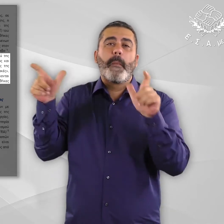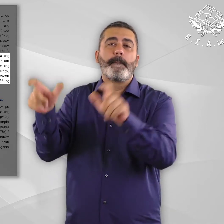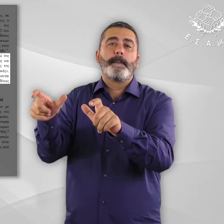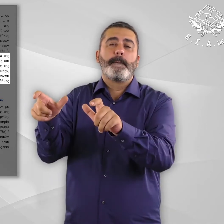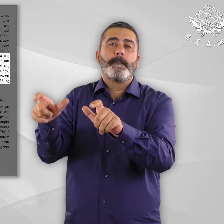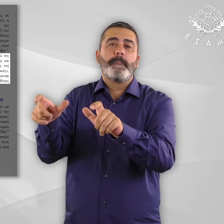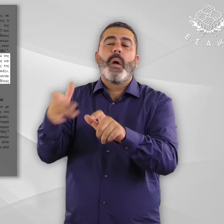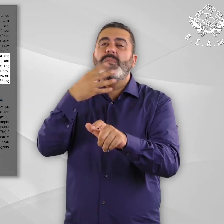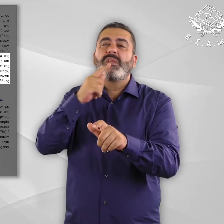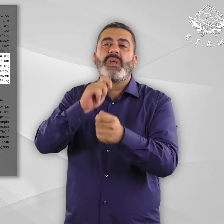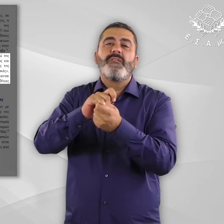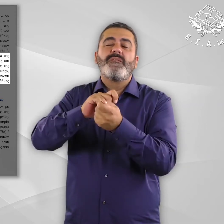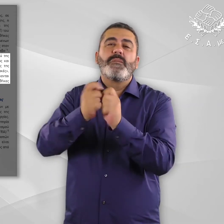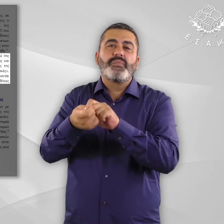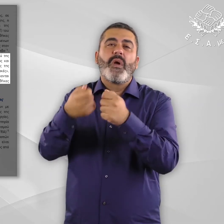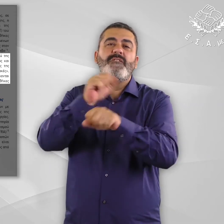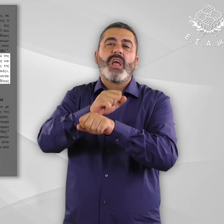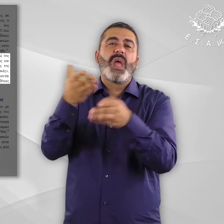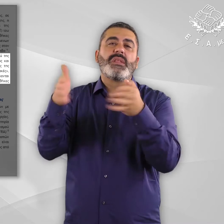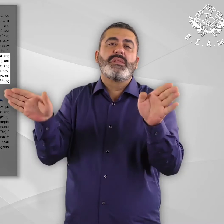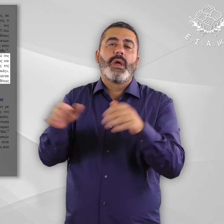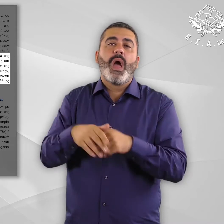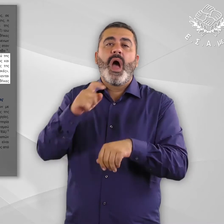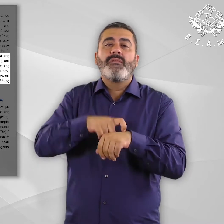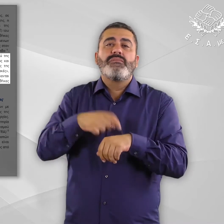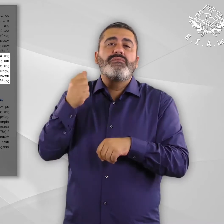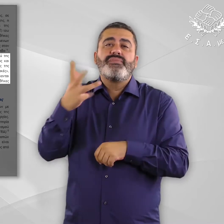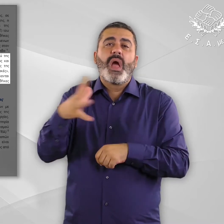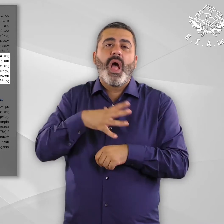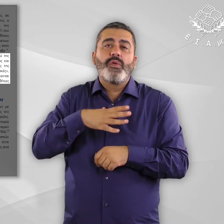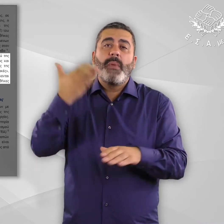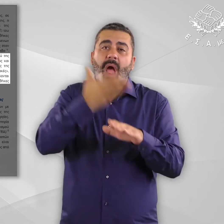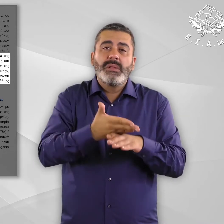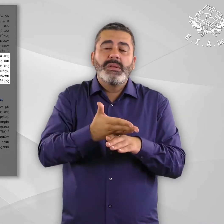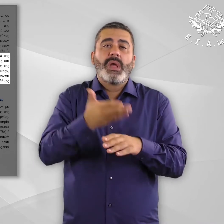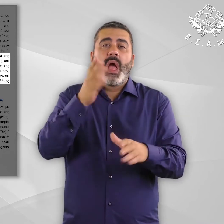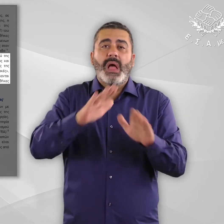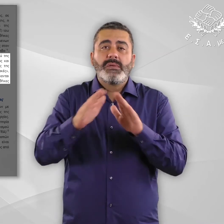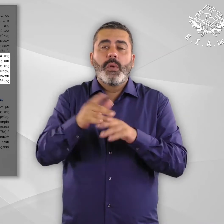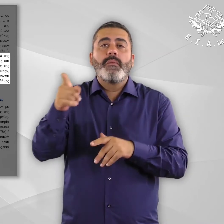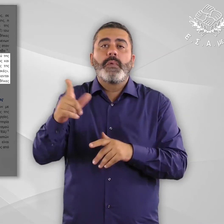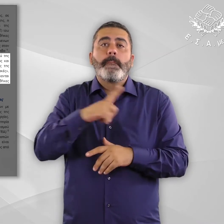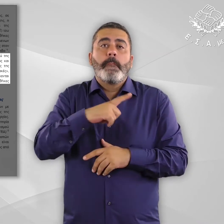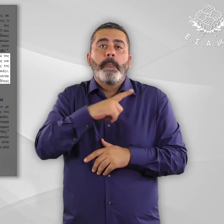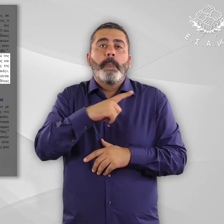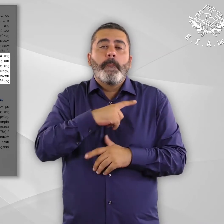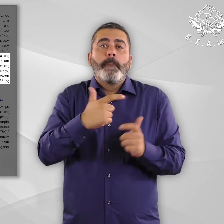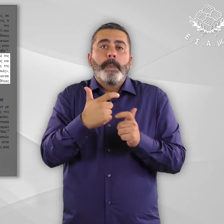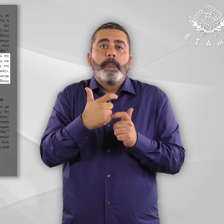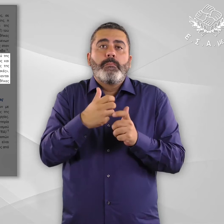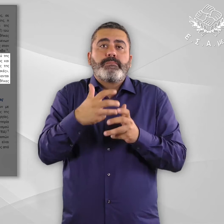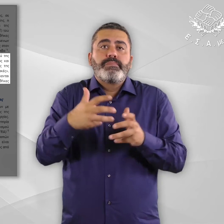ανοιχτές φυλακές, αφού χιλιάδες πρόσφυγες και αιτούντες άσυλο βρίσκονται παγιδευμένοι εκεί αντιμετωπίζοντας από ανθρωπές συνθήκες